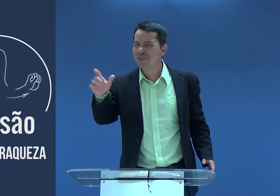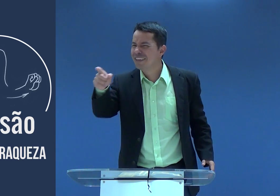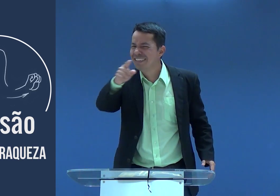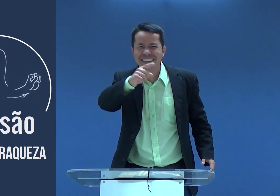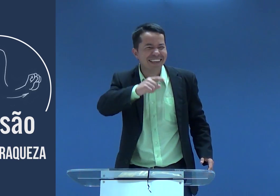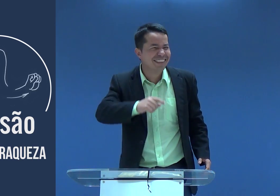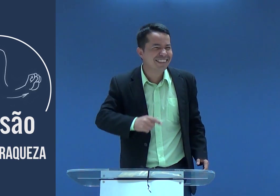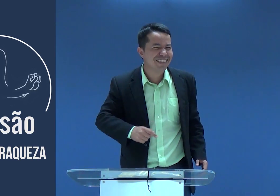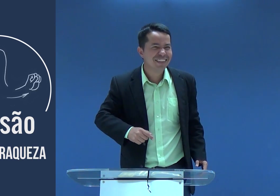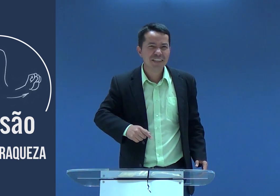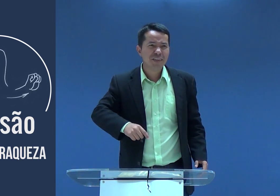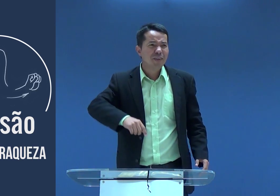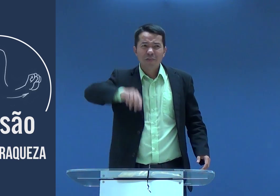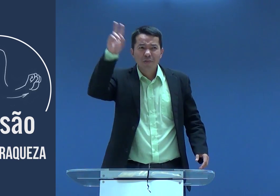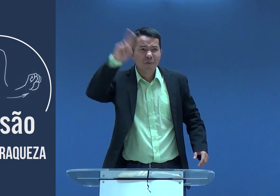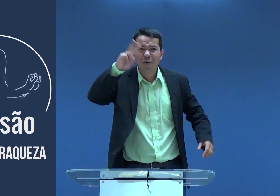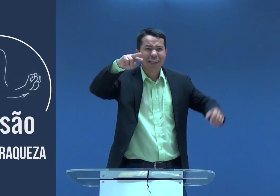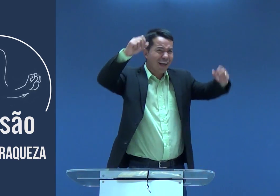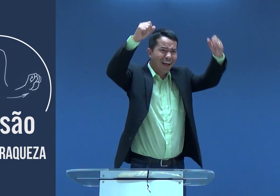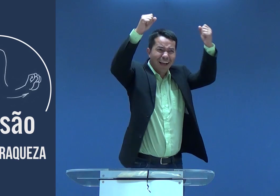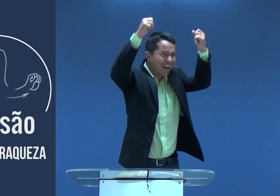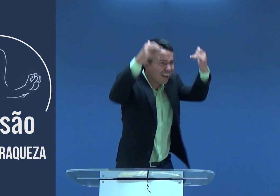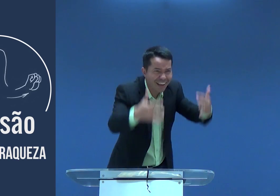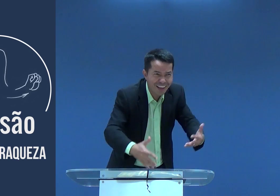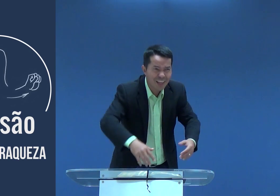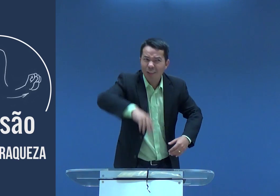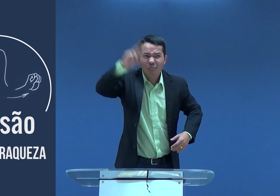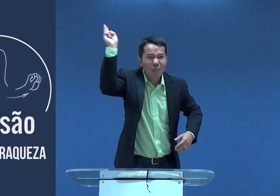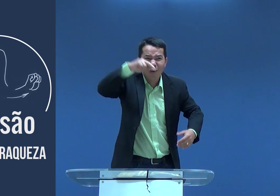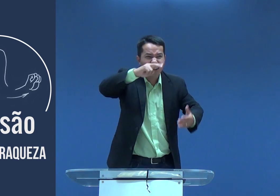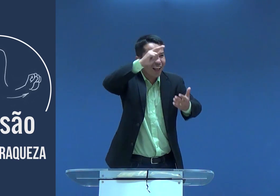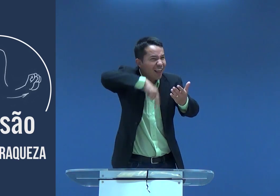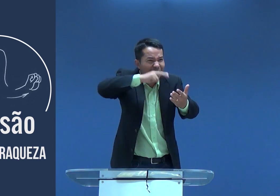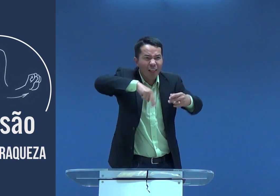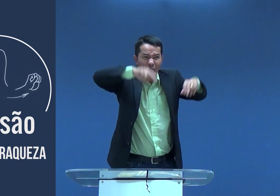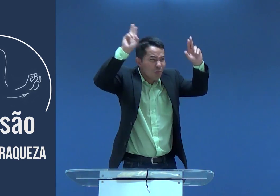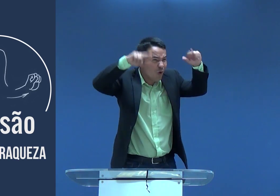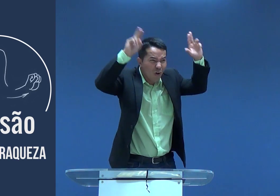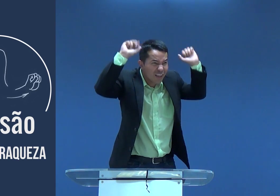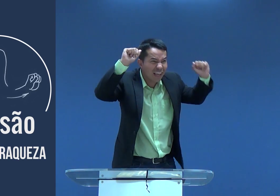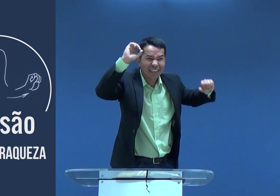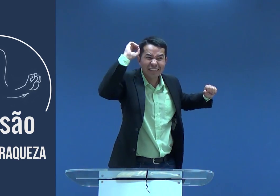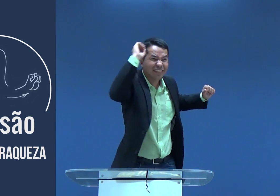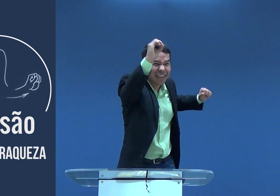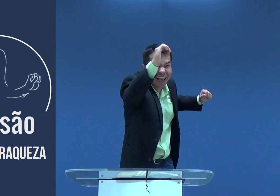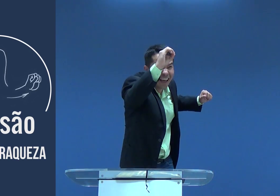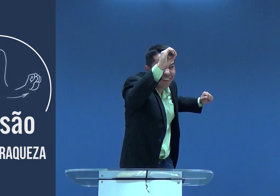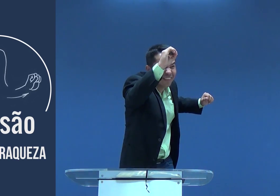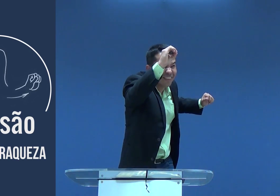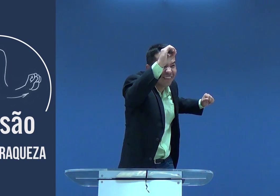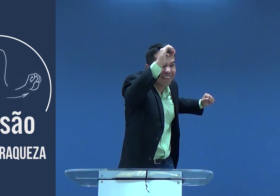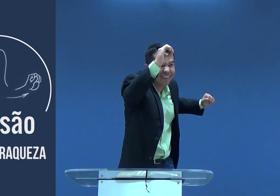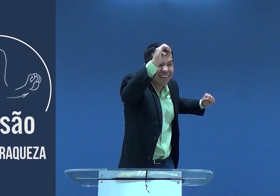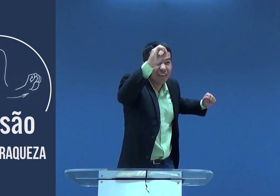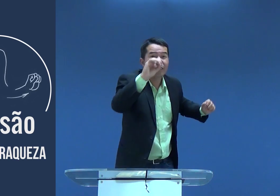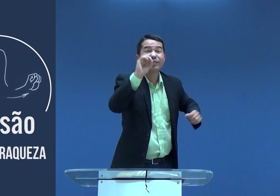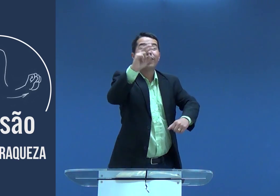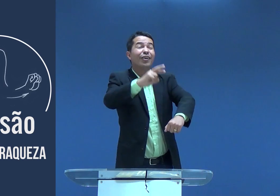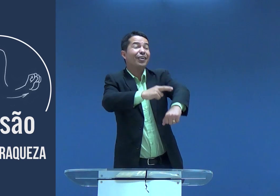Você não conhece Sansão? Vocês nunca viram essa história? Nunca ouviram falar? Nunca leram? Não sabem do que eu falando?